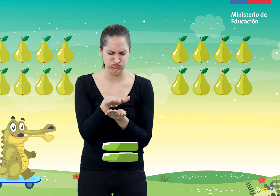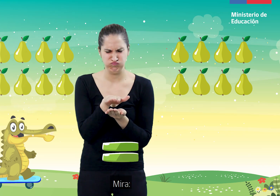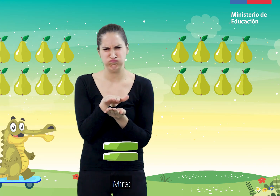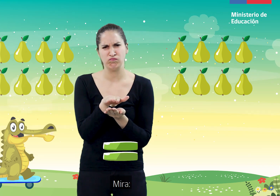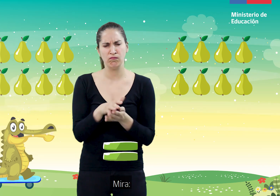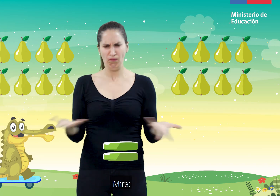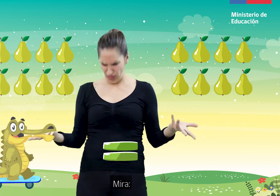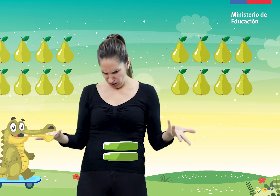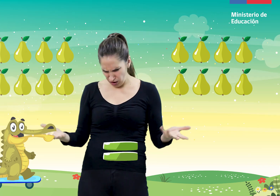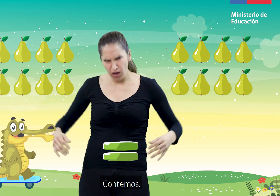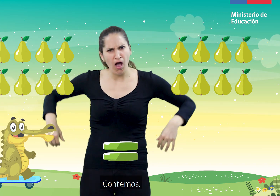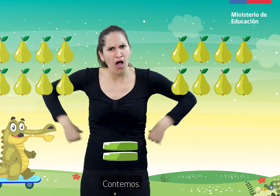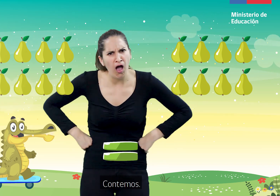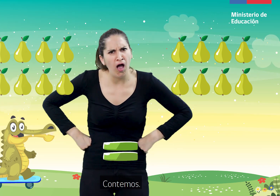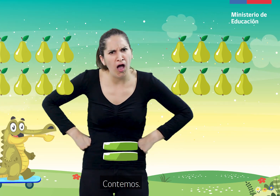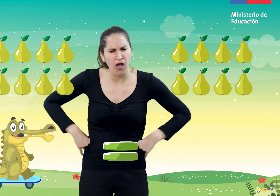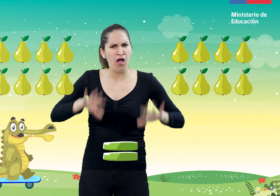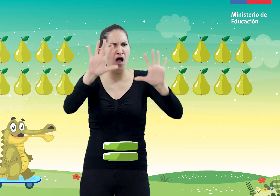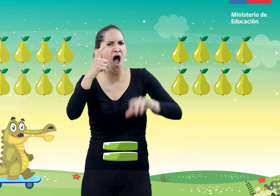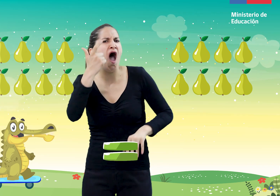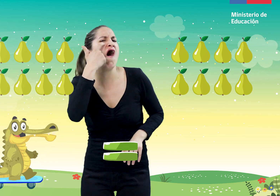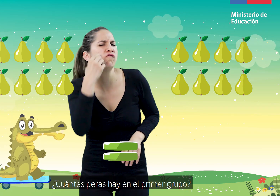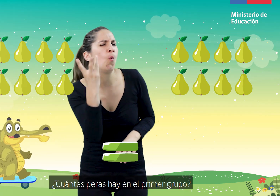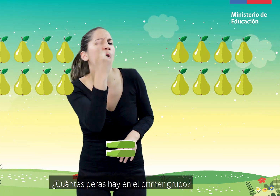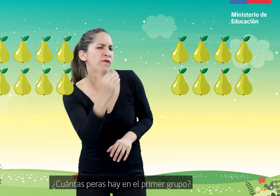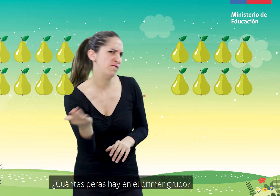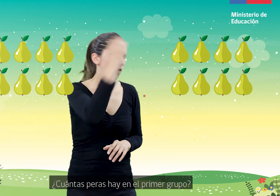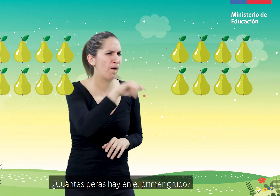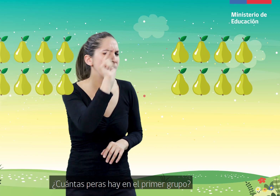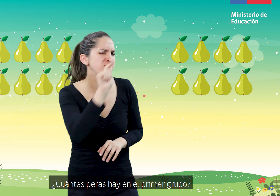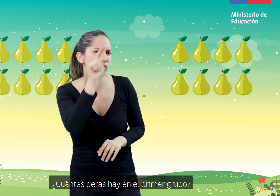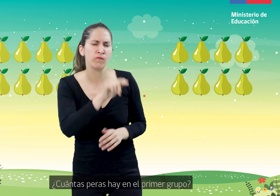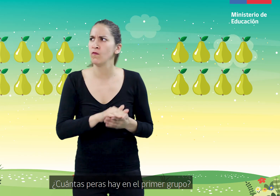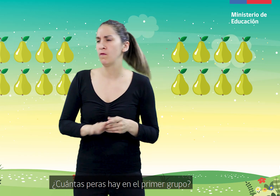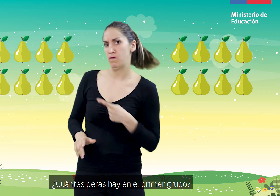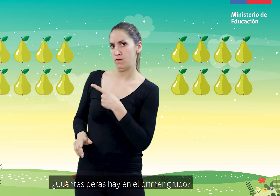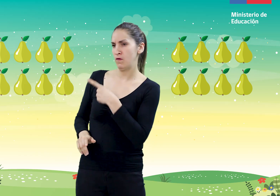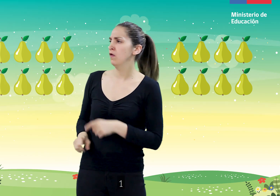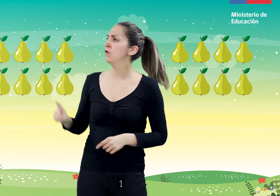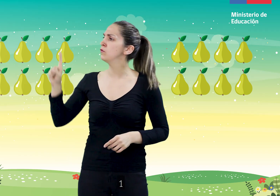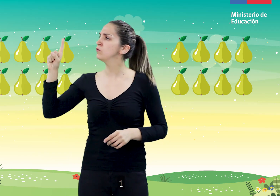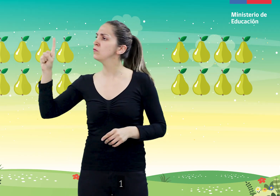Mira, contemos. ¿Cuántas peras hay en el primer grupo? 1,